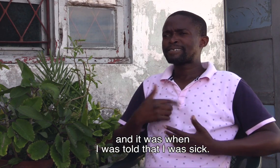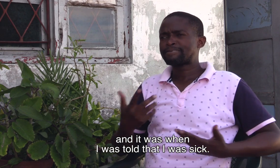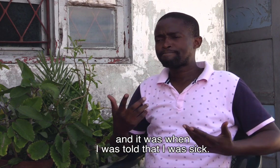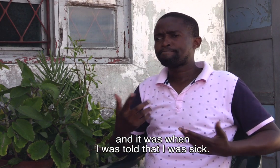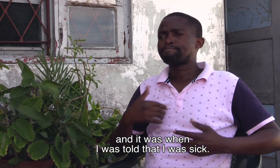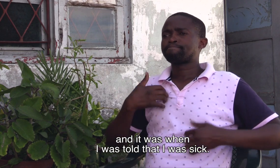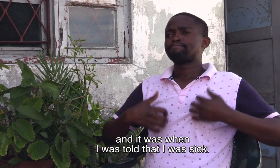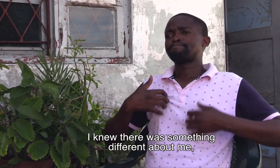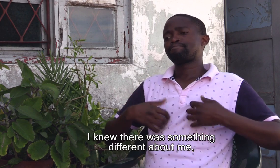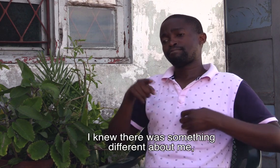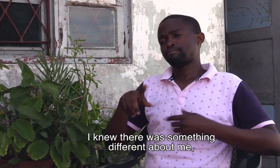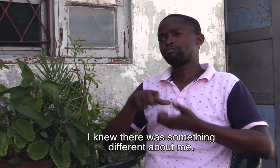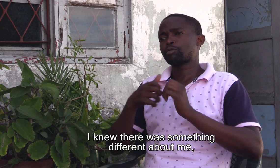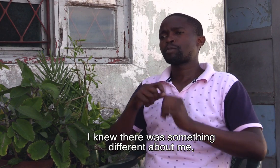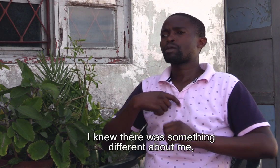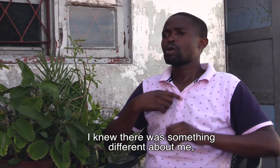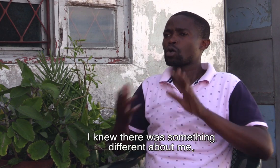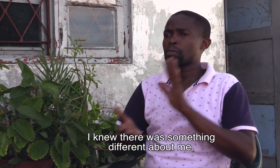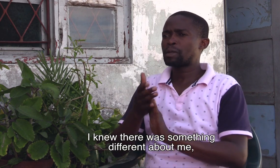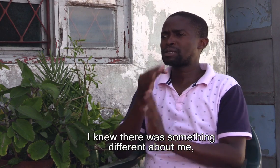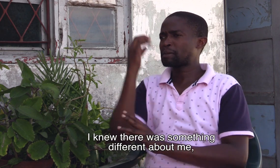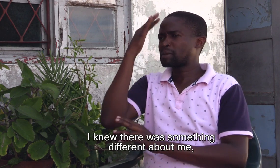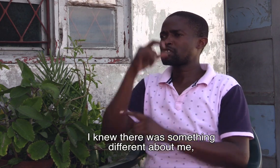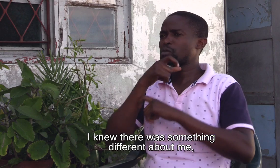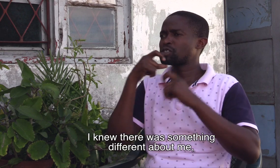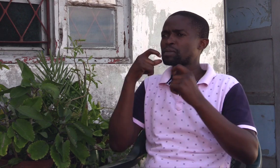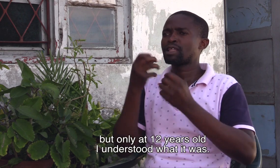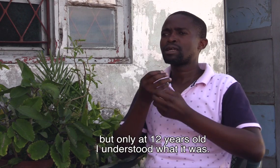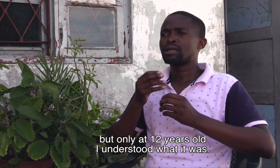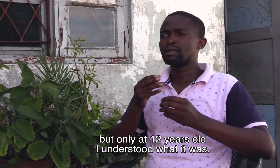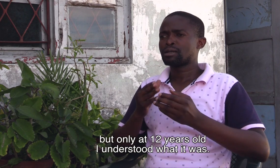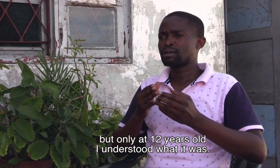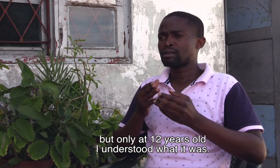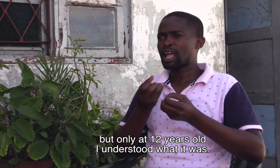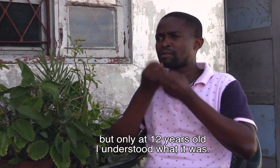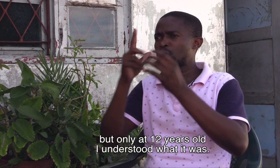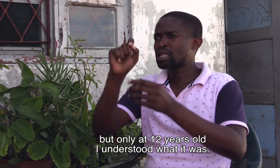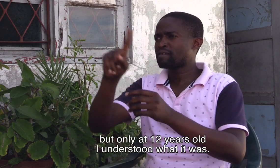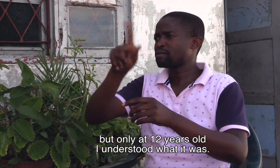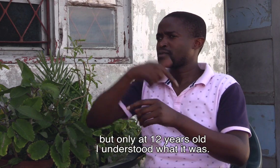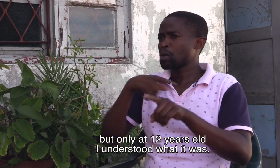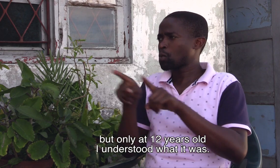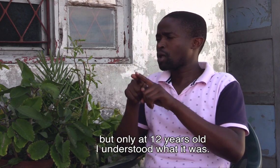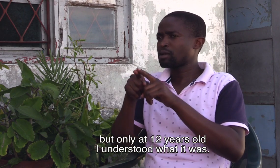doente. Eu sabia que havia algo diferente comigo. Mas só aos 12 anos, ficou claro o que era.